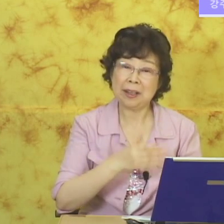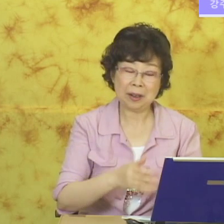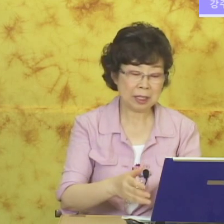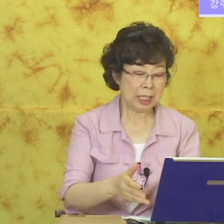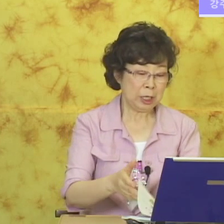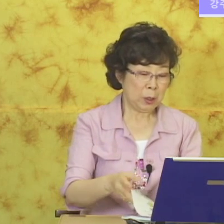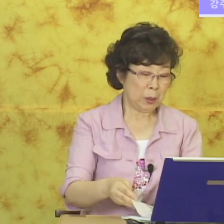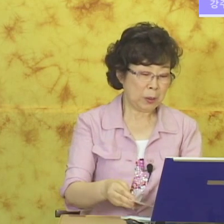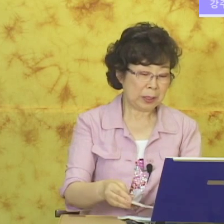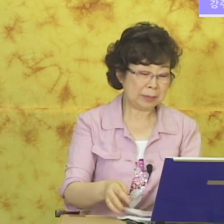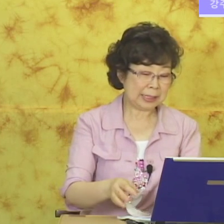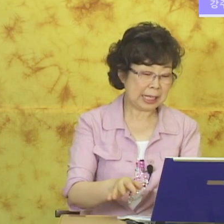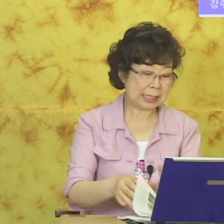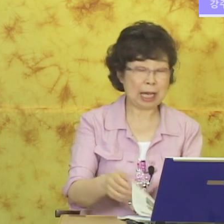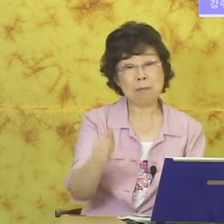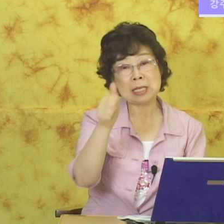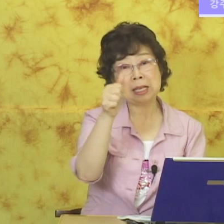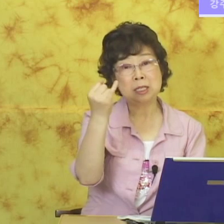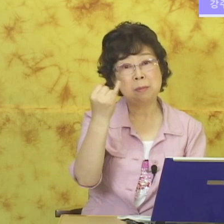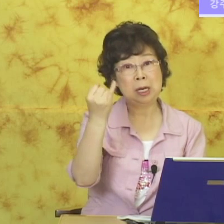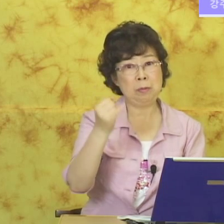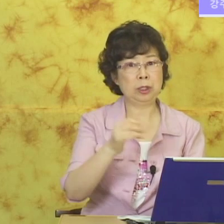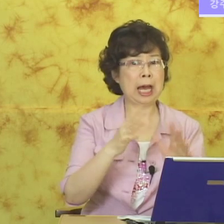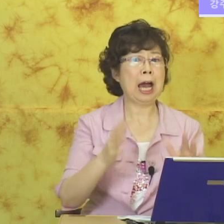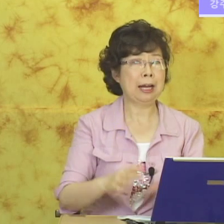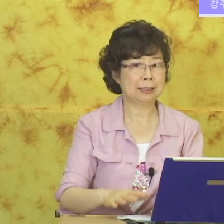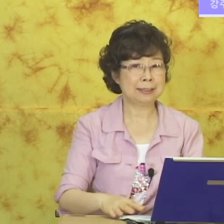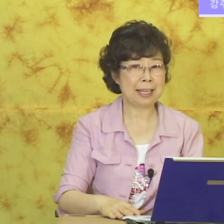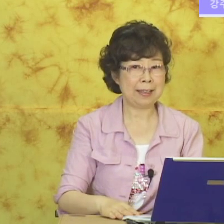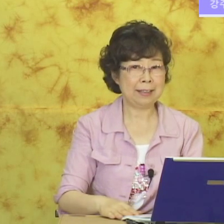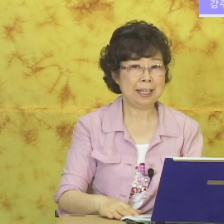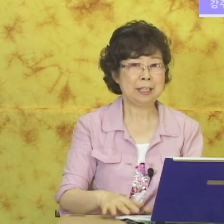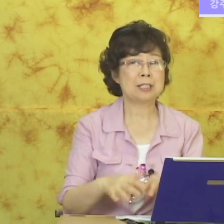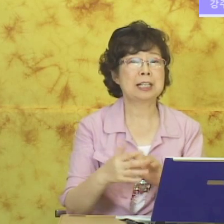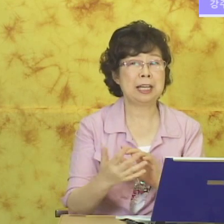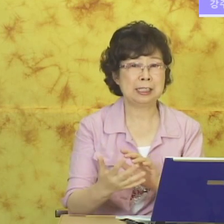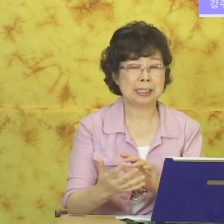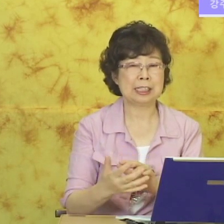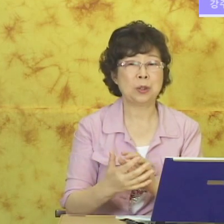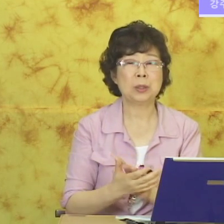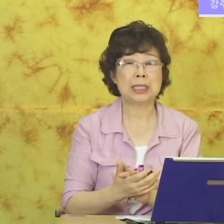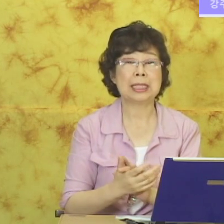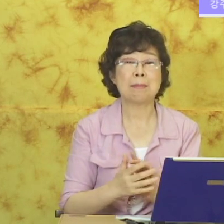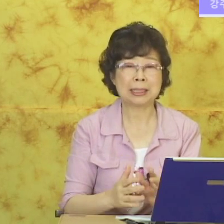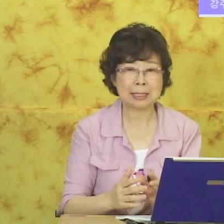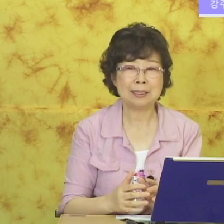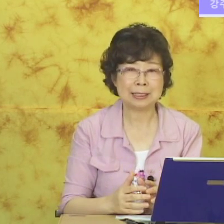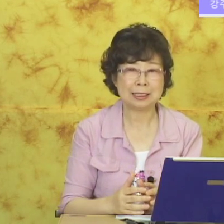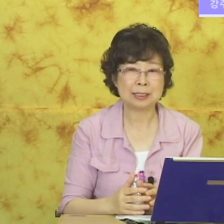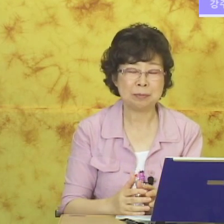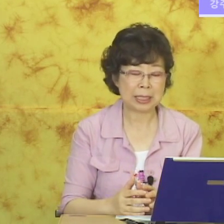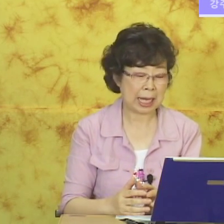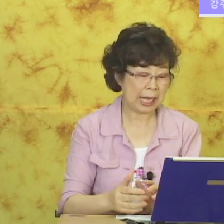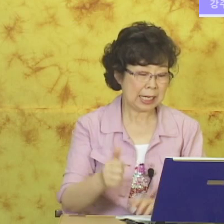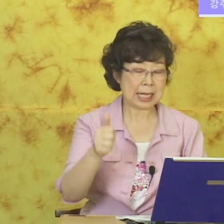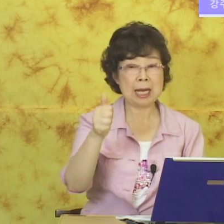까요? 이번 시간은 남자, 여자만 알면 다 아는 거예요. 연상되는 그 용어들이 다 맞아떨어졌습니다. 자